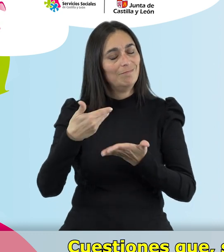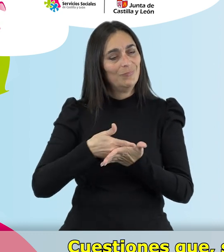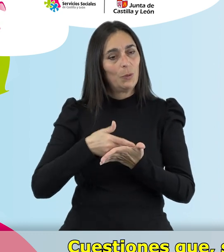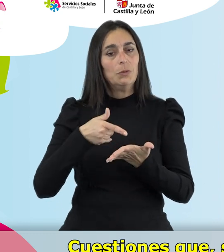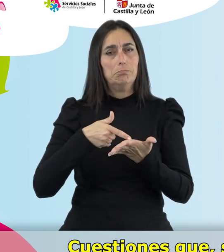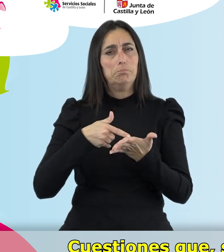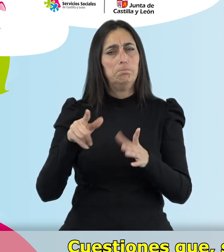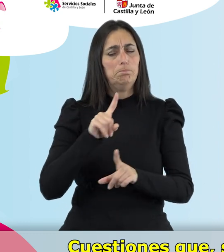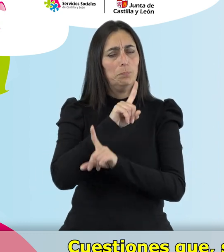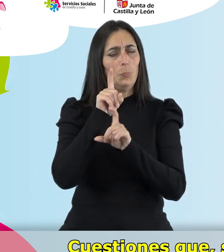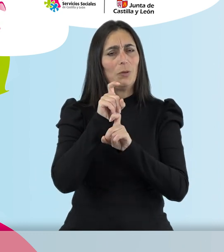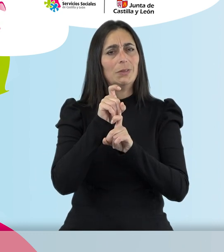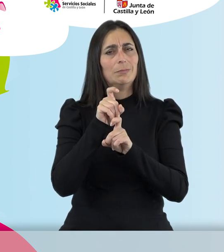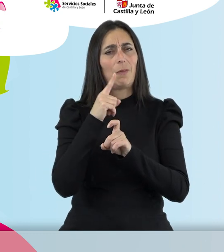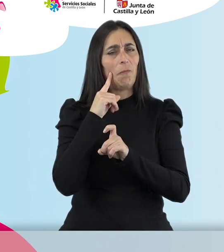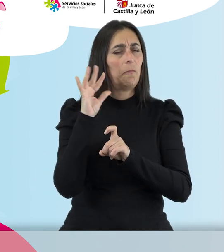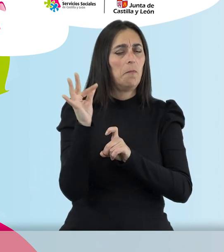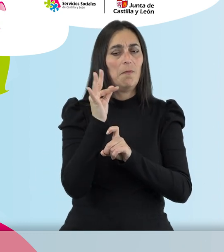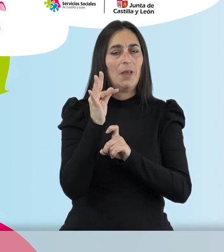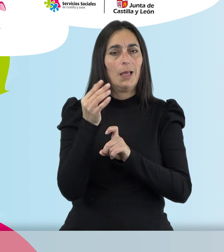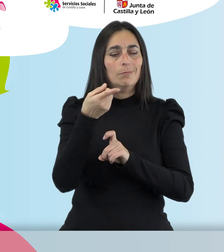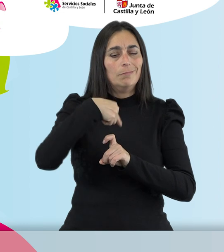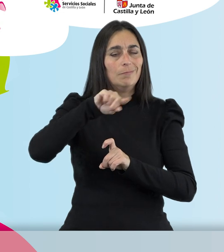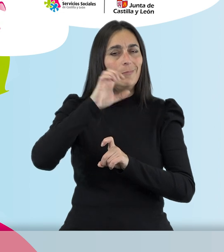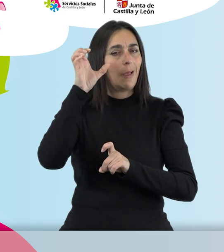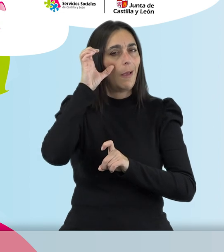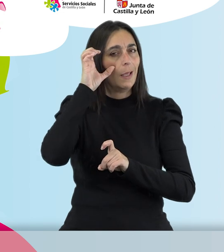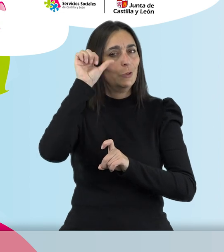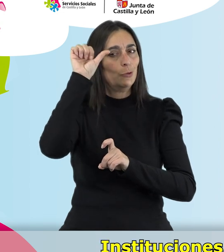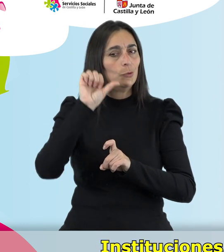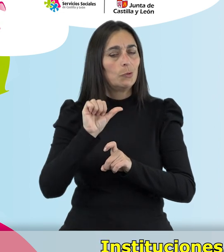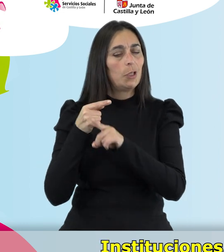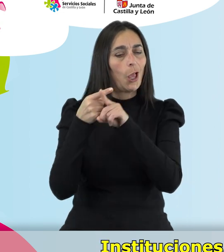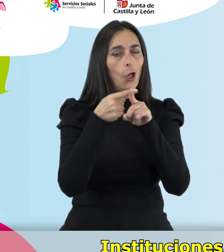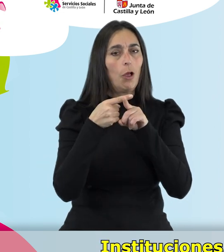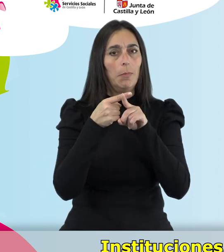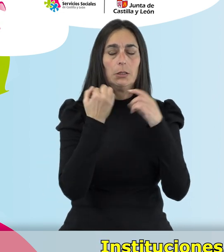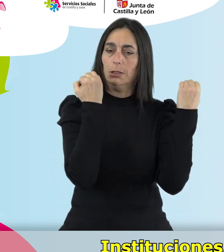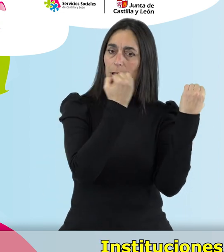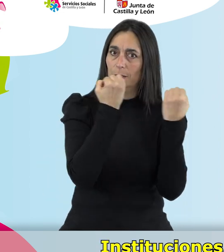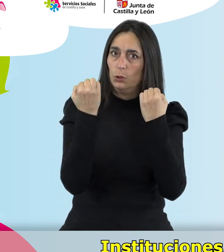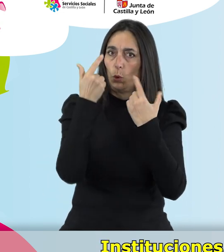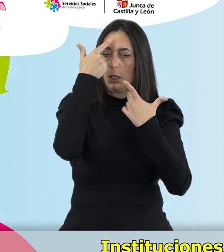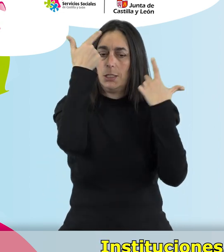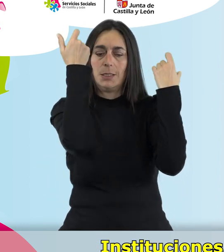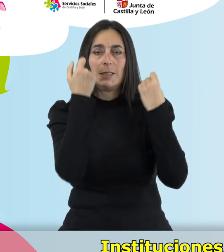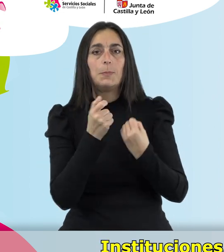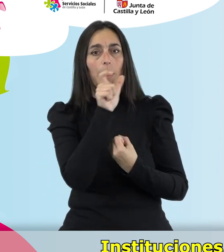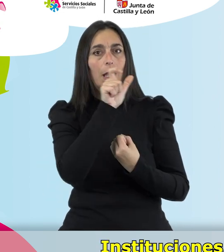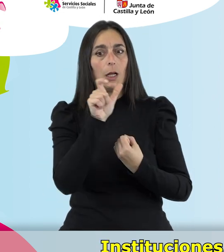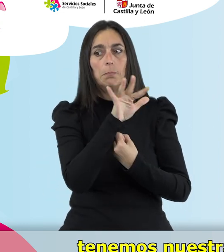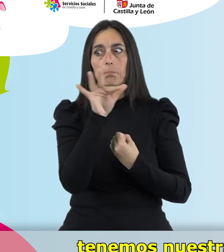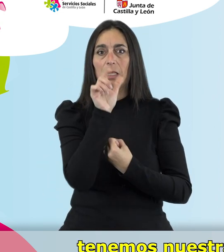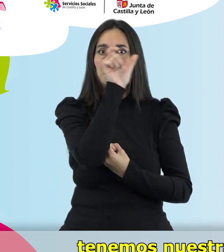que seguramente son compartidas por muchos de los que nos escuchan. Instituciones, espectros y las